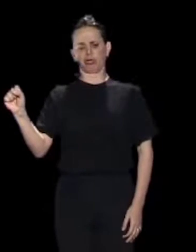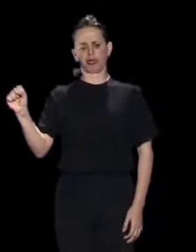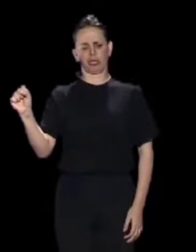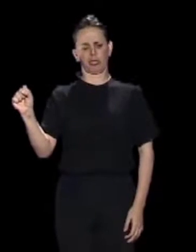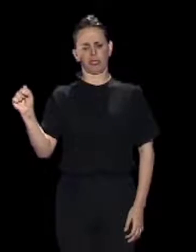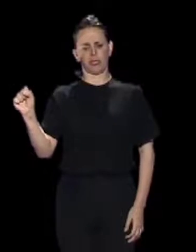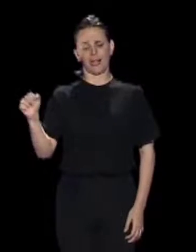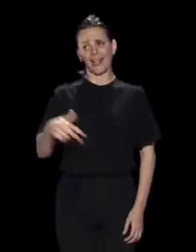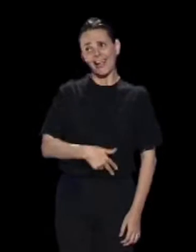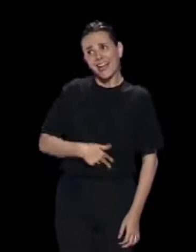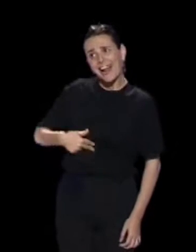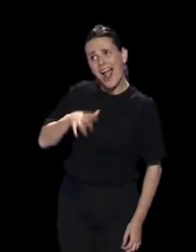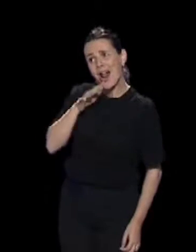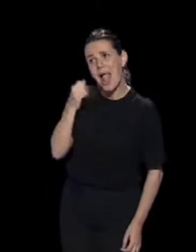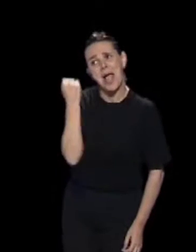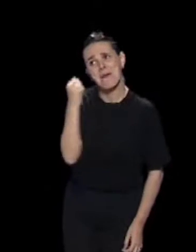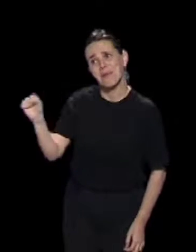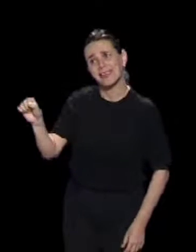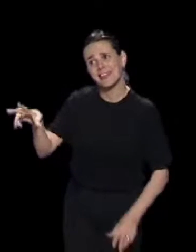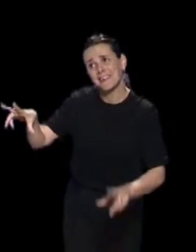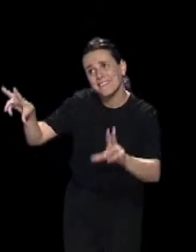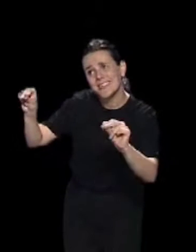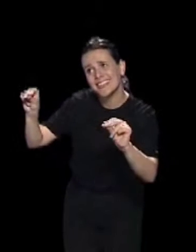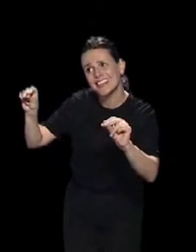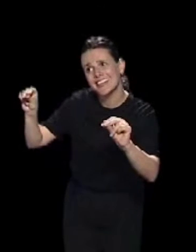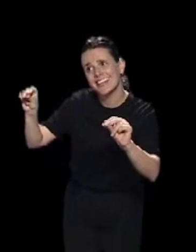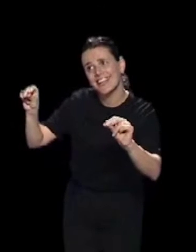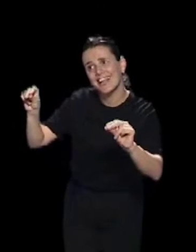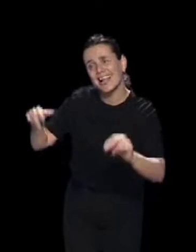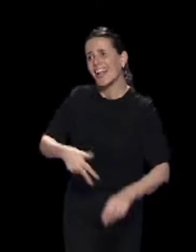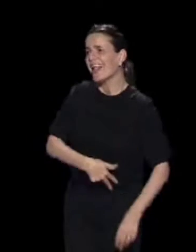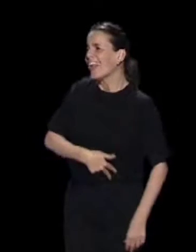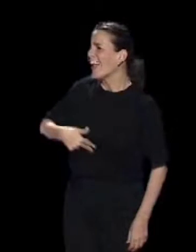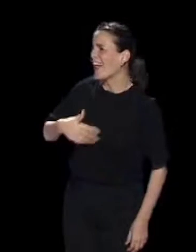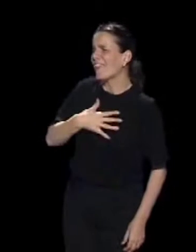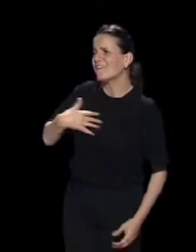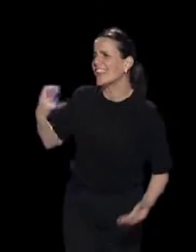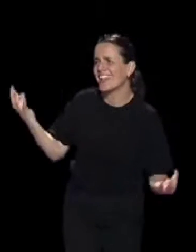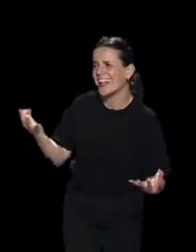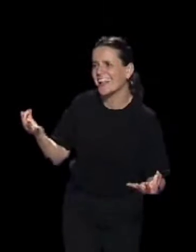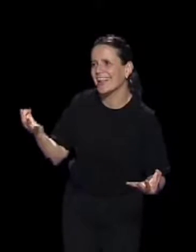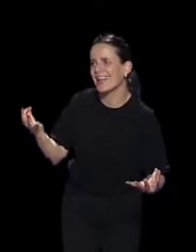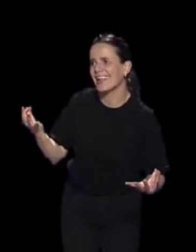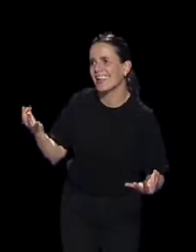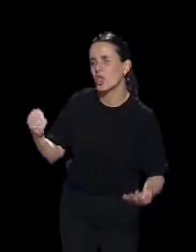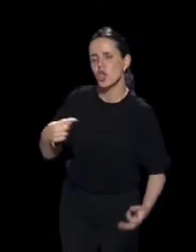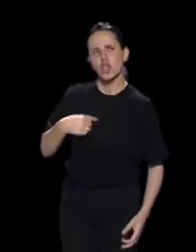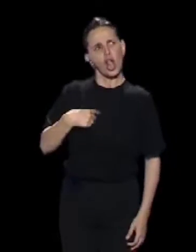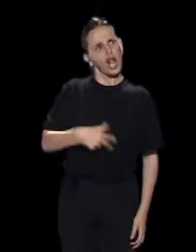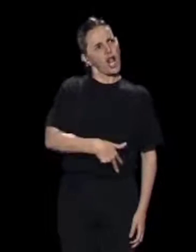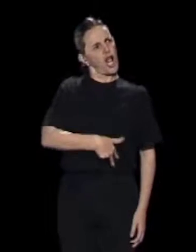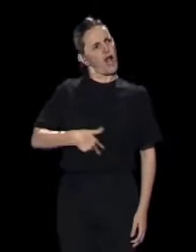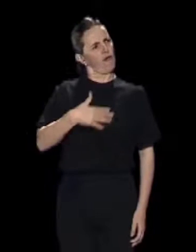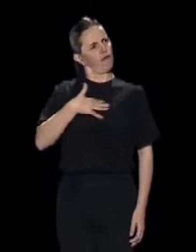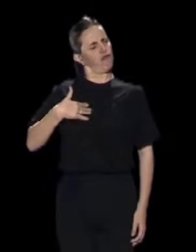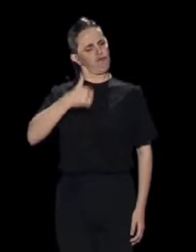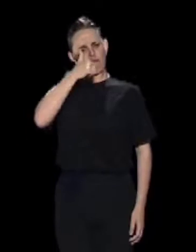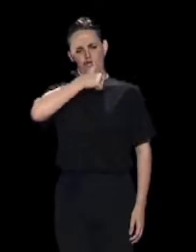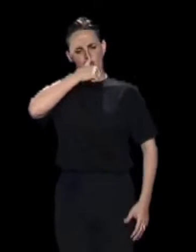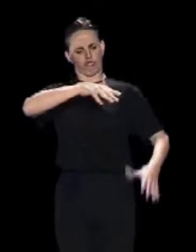general Ya no existen amantes, general ¿Qué quiere el general? Un gran